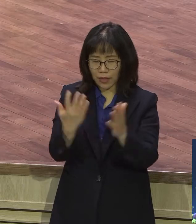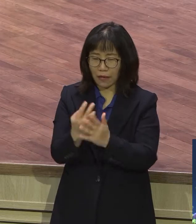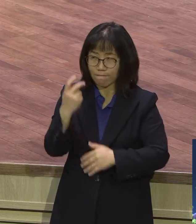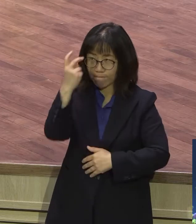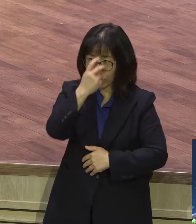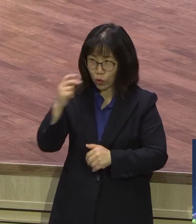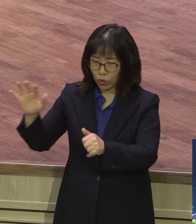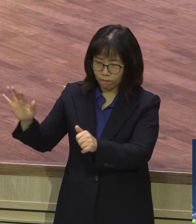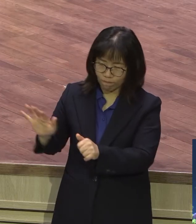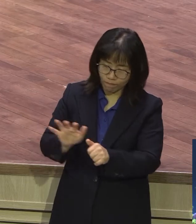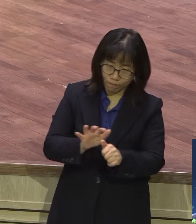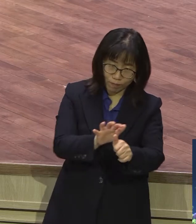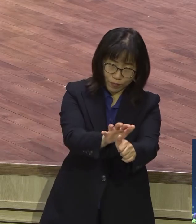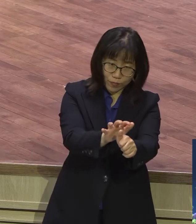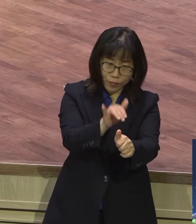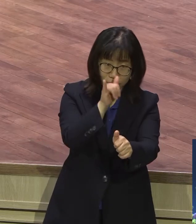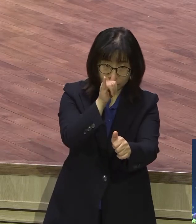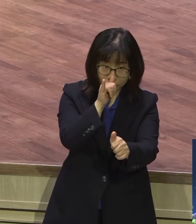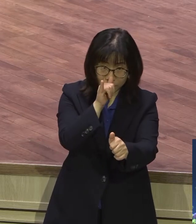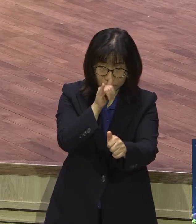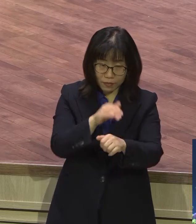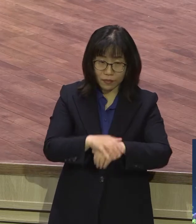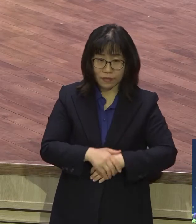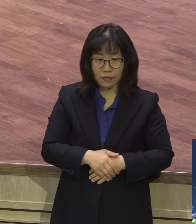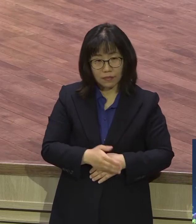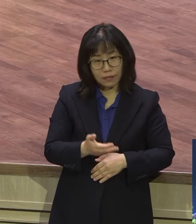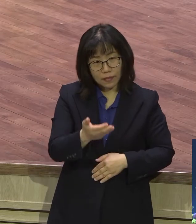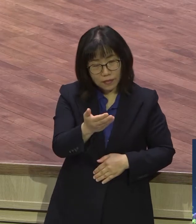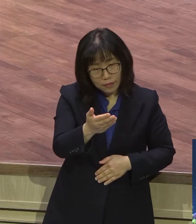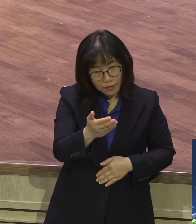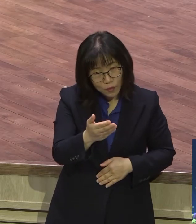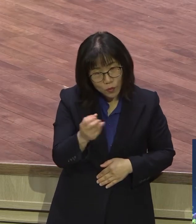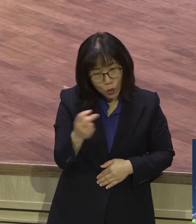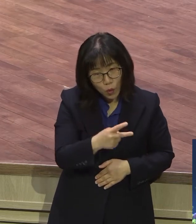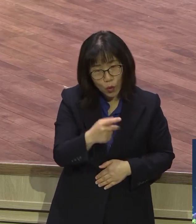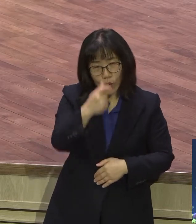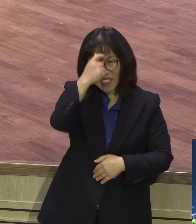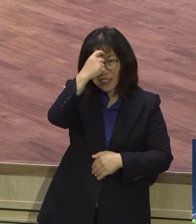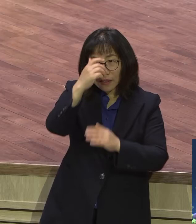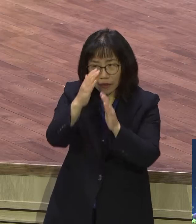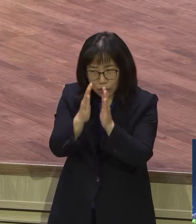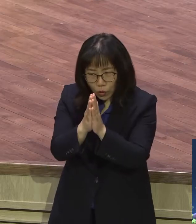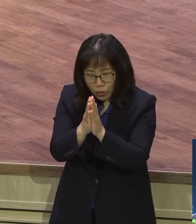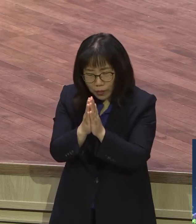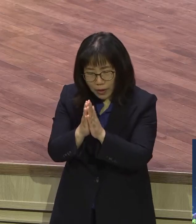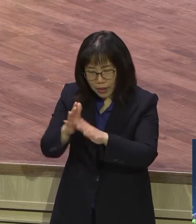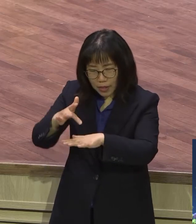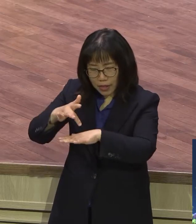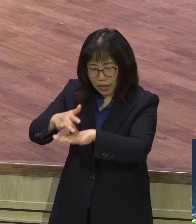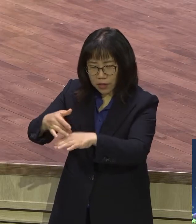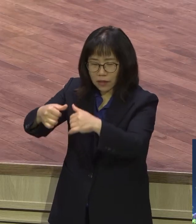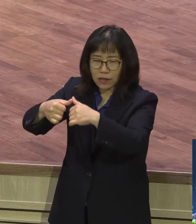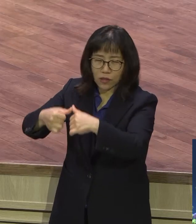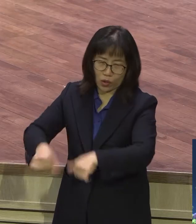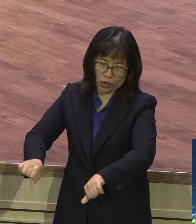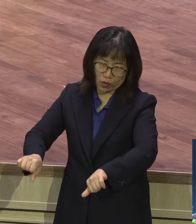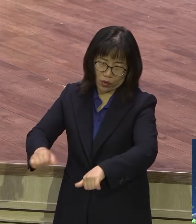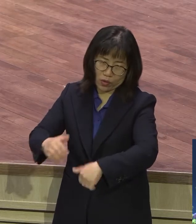더덕아가 우리가 기도하면 어떻게 되느냐 허감이 꺾이고 하나의 만화가 이만한 그러한